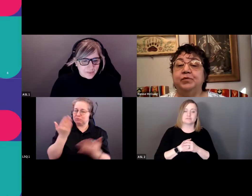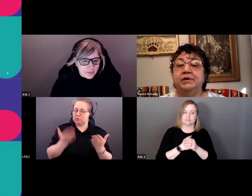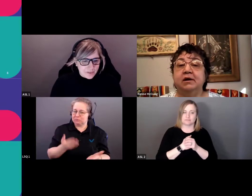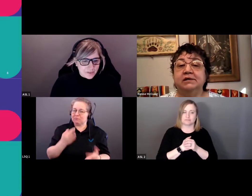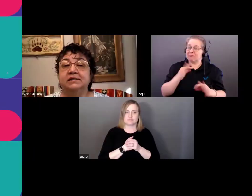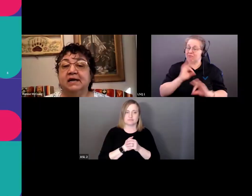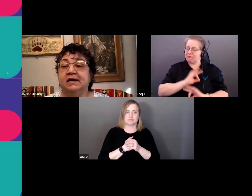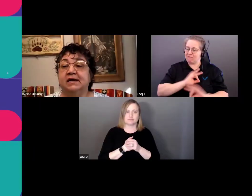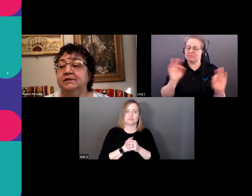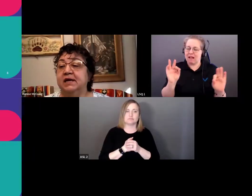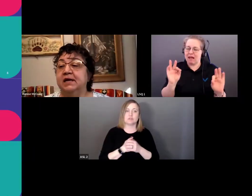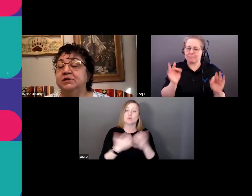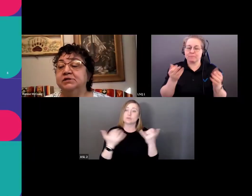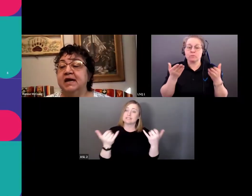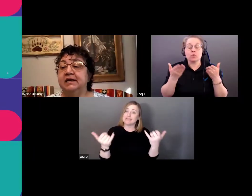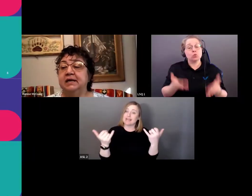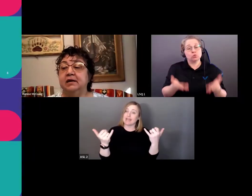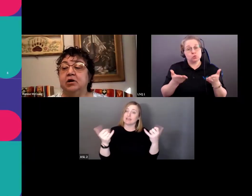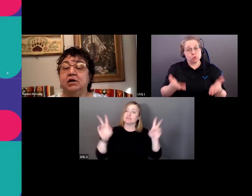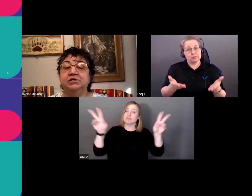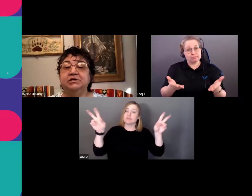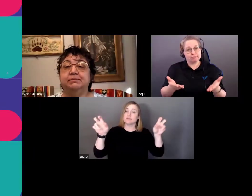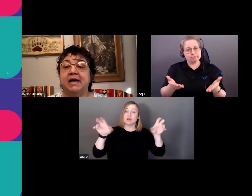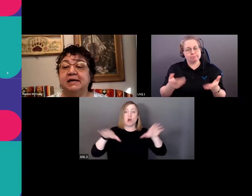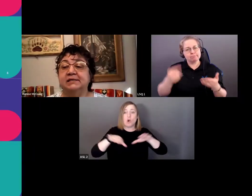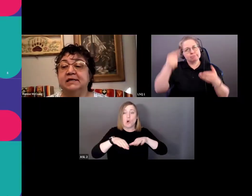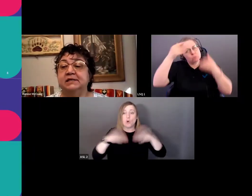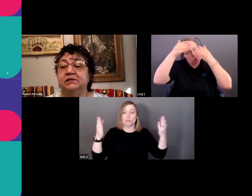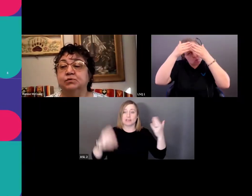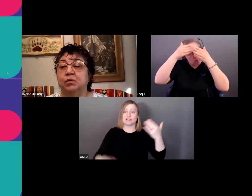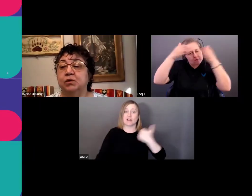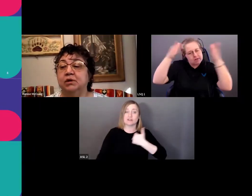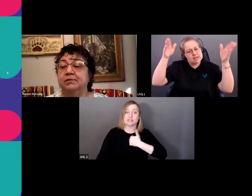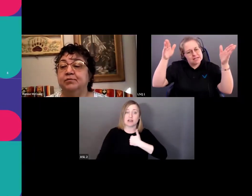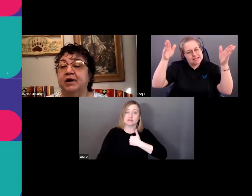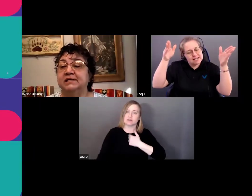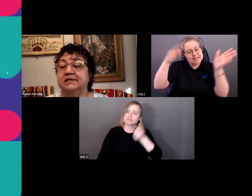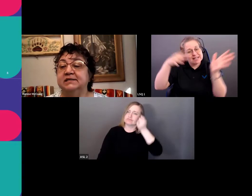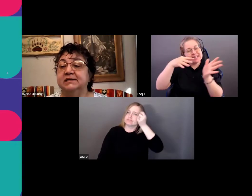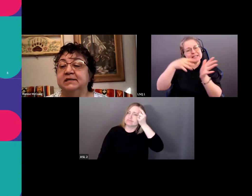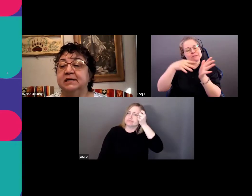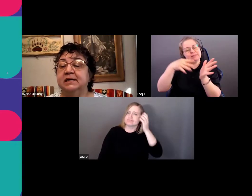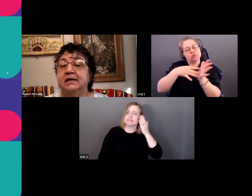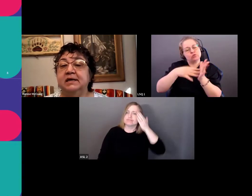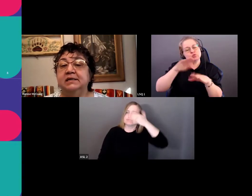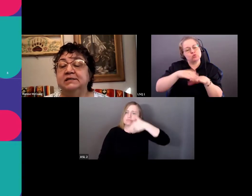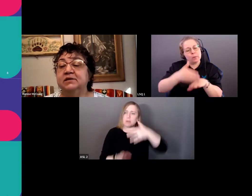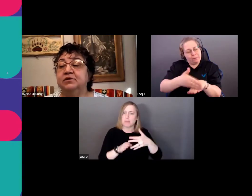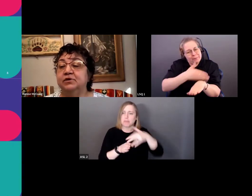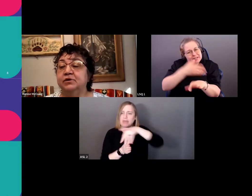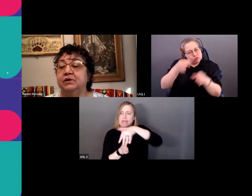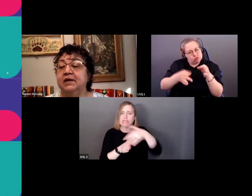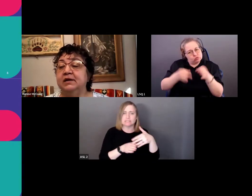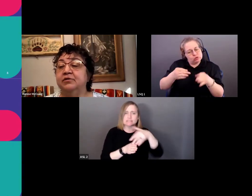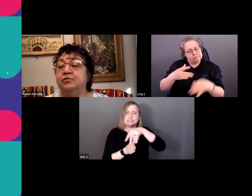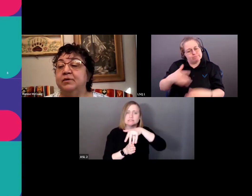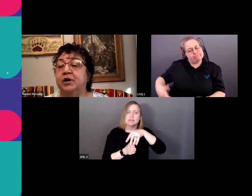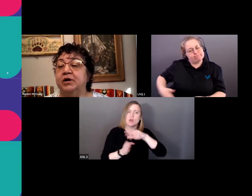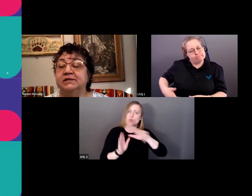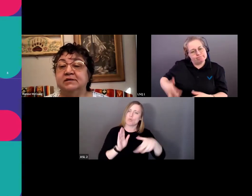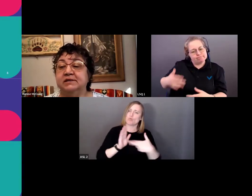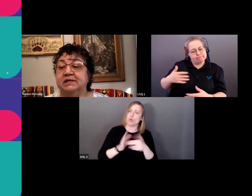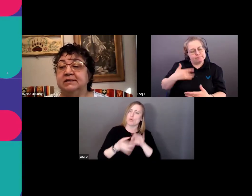Dans la séance d'aujourd'hui, S'ouvrir, étude des préjugés et leur place dans la pratique,